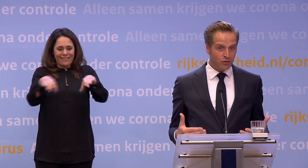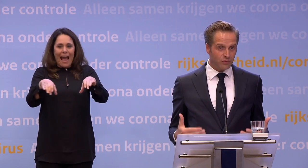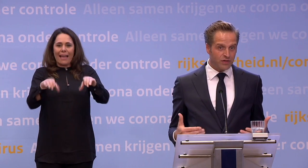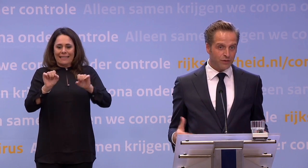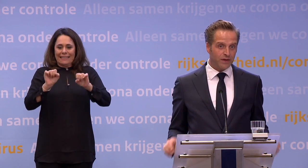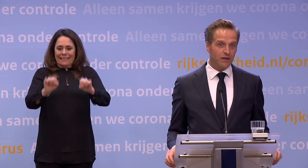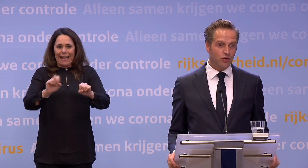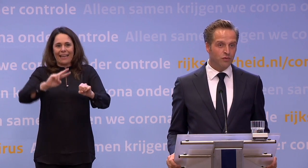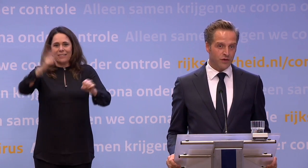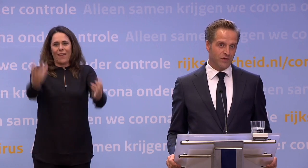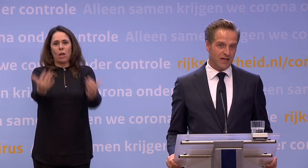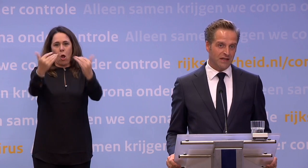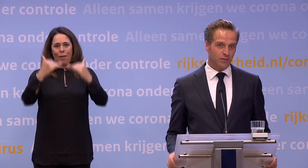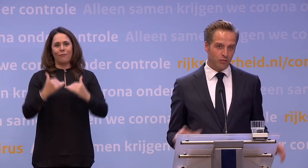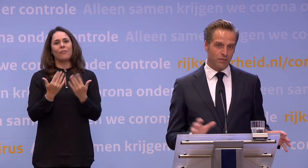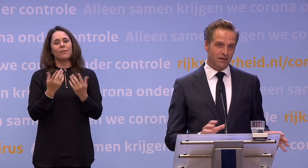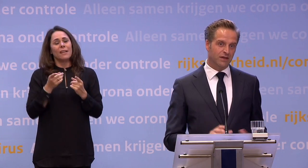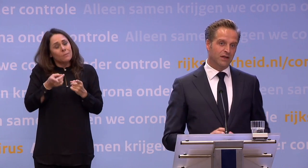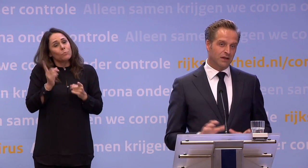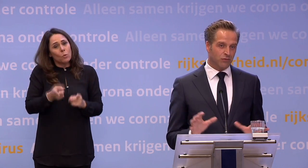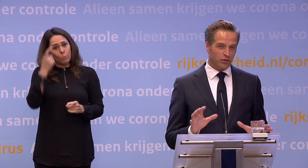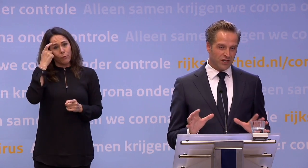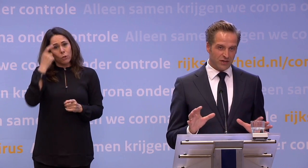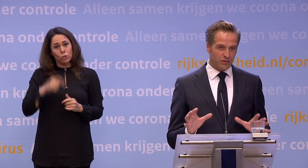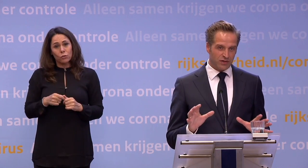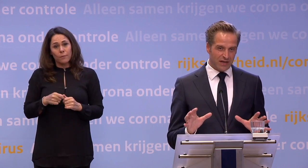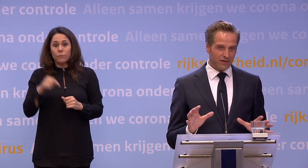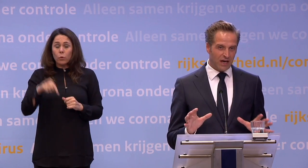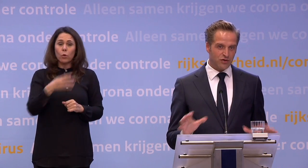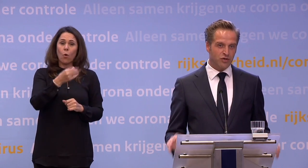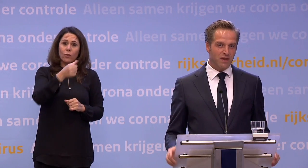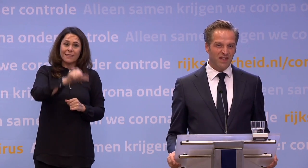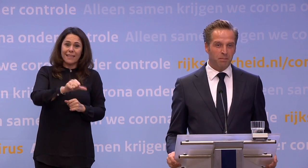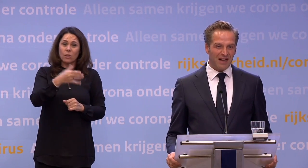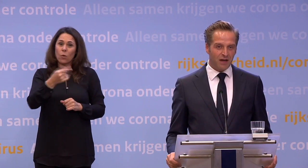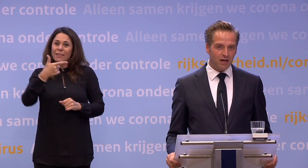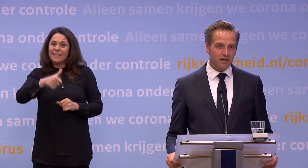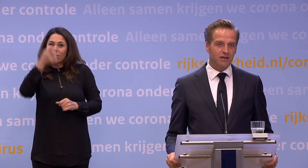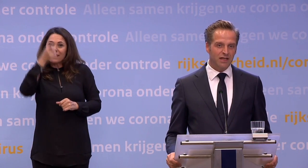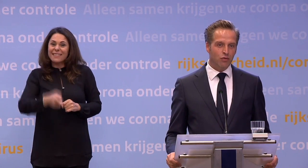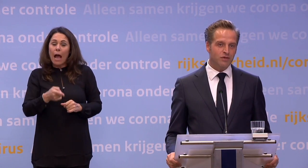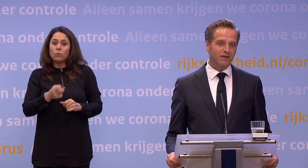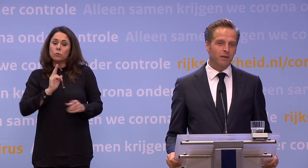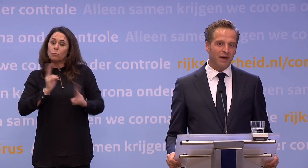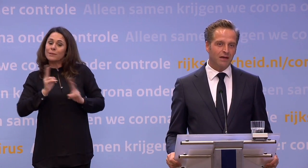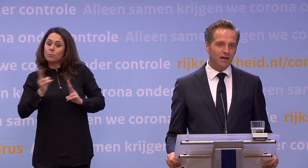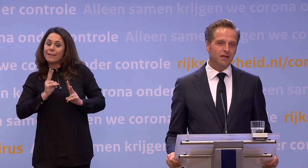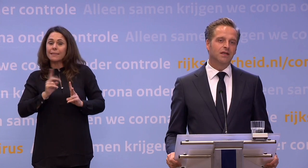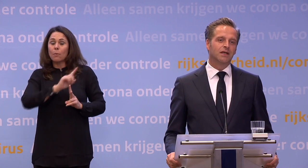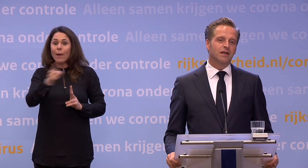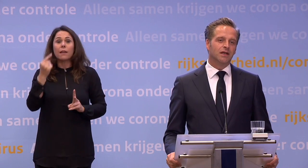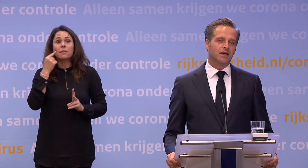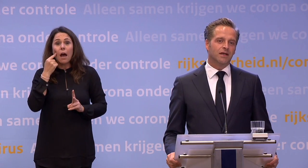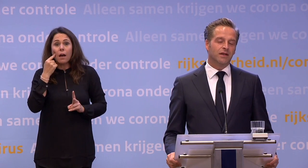daar moeten we onszelf wel goed bewust van zijn. Op dit moment 160, 170.000 besmettingen per dag, nieuwe besmettingen per